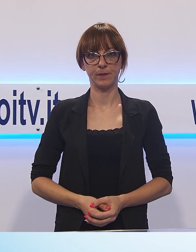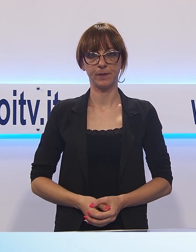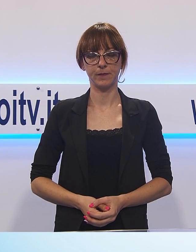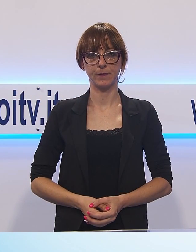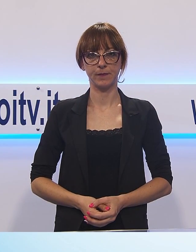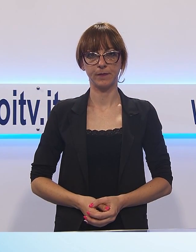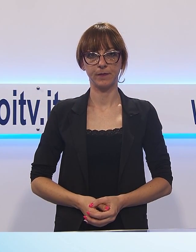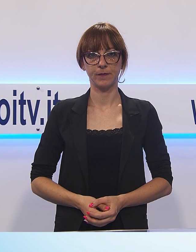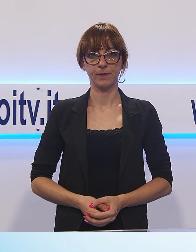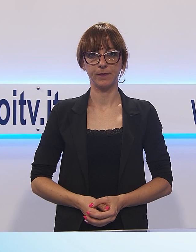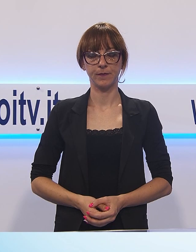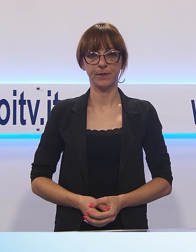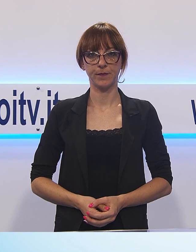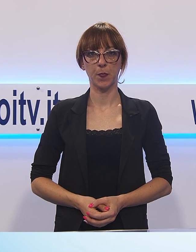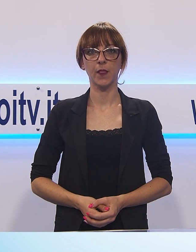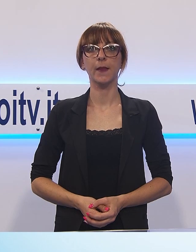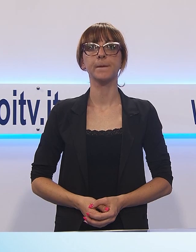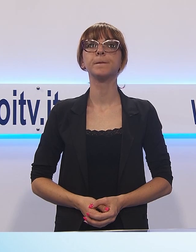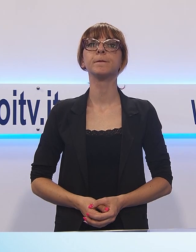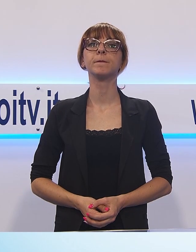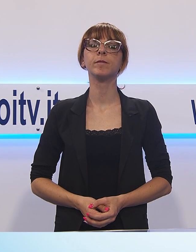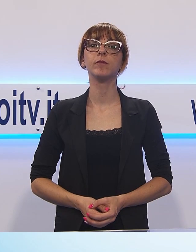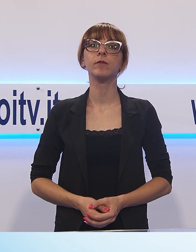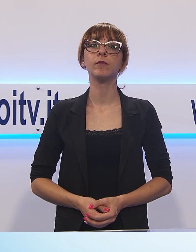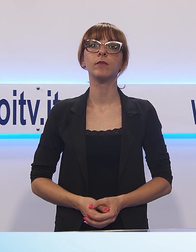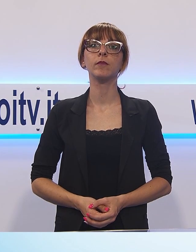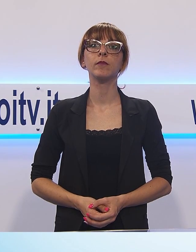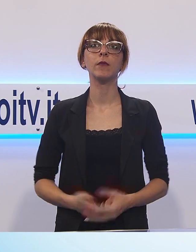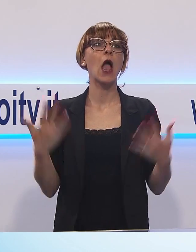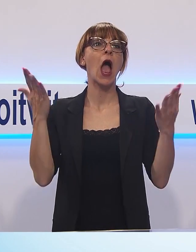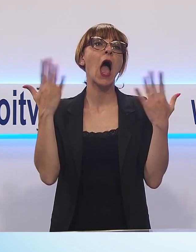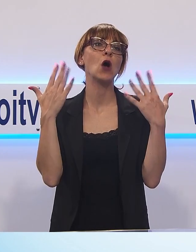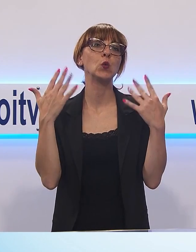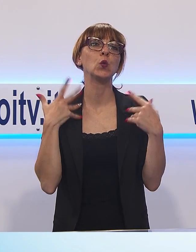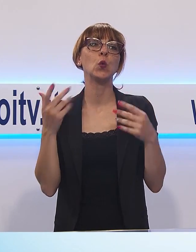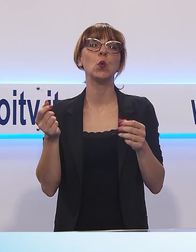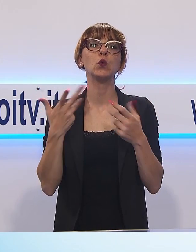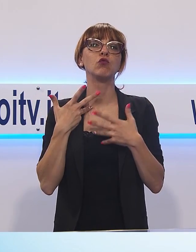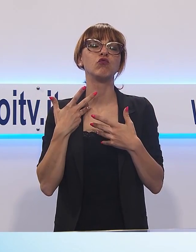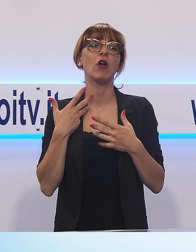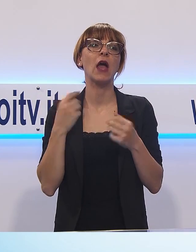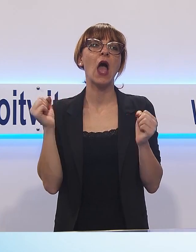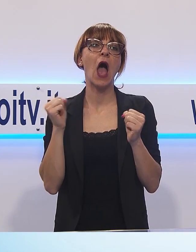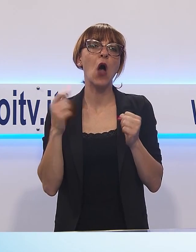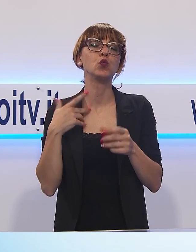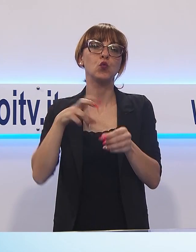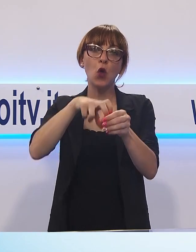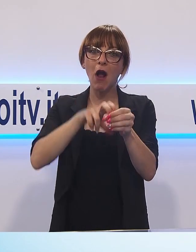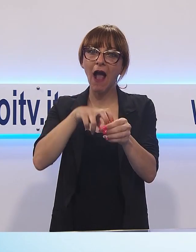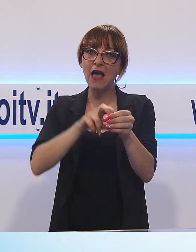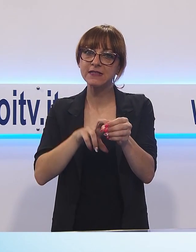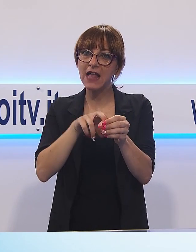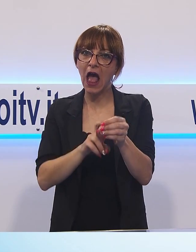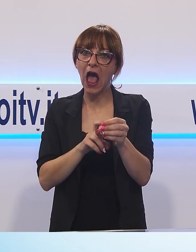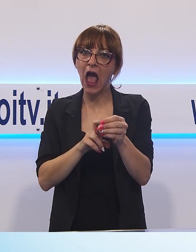Le castagne frutto tipicamente autunnale ma nel nostro territorio sono così importanti che se ne parla già ora